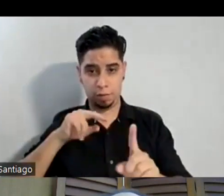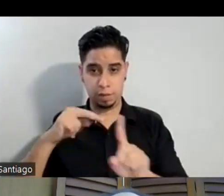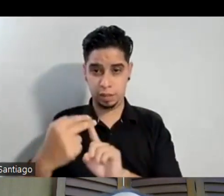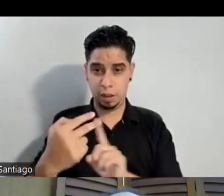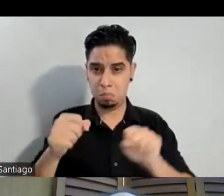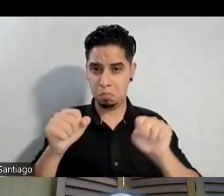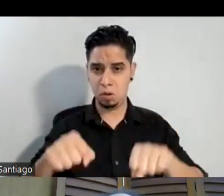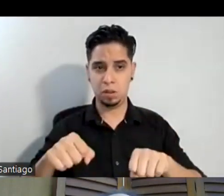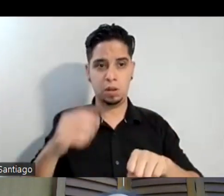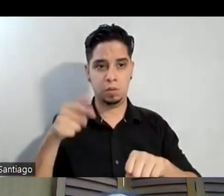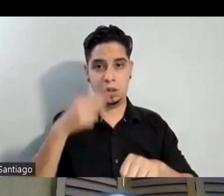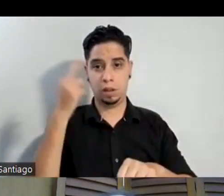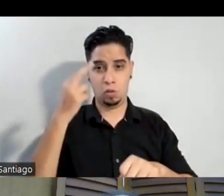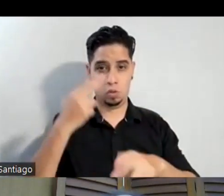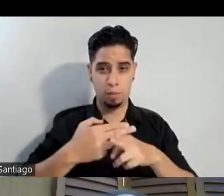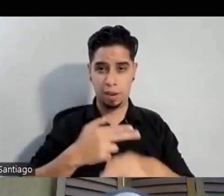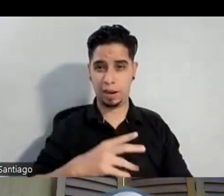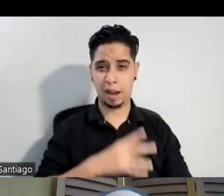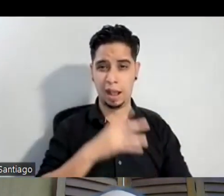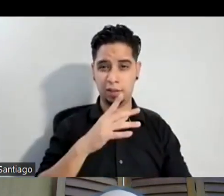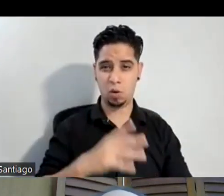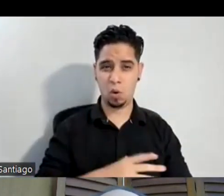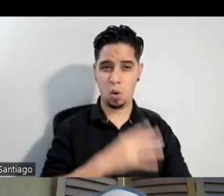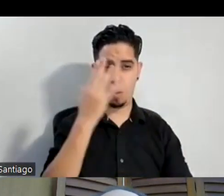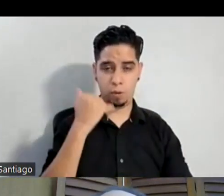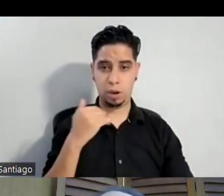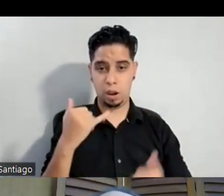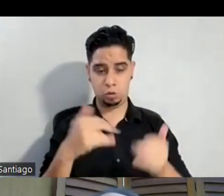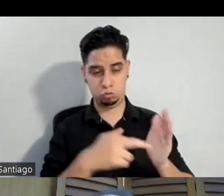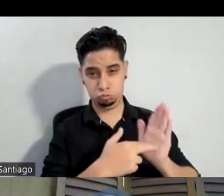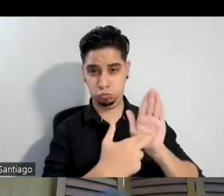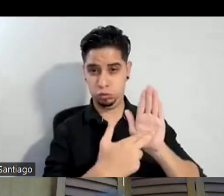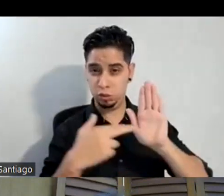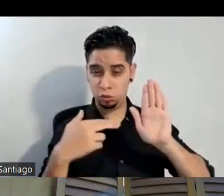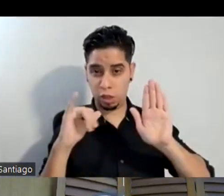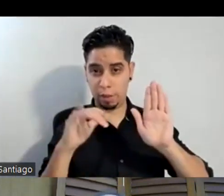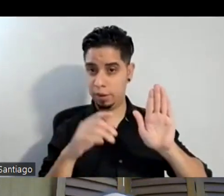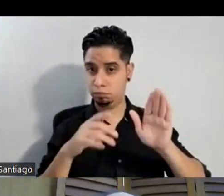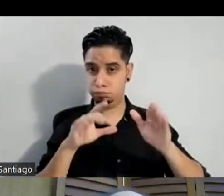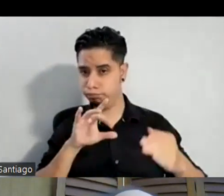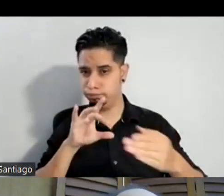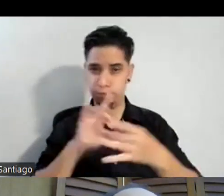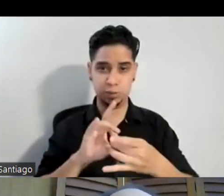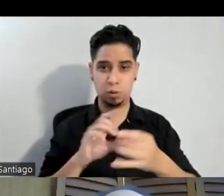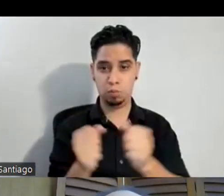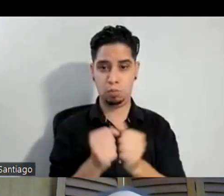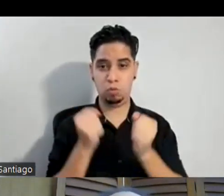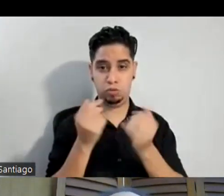eso es que son clásicos porque tú los representas ahora y hacen como que clic con todas las cosas que estamos viviendo y desde esta